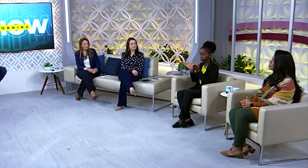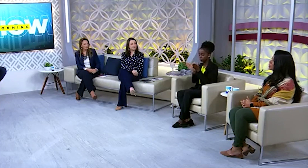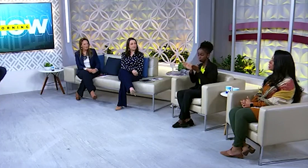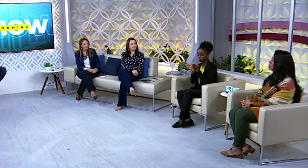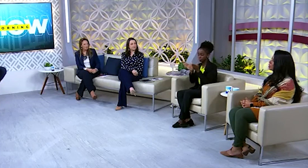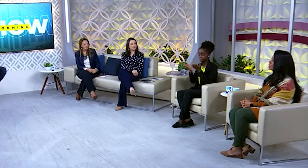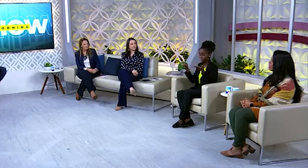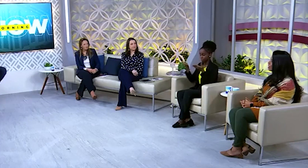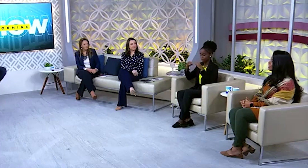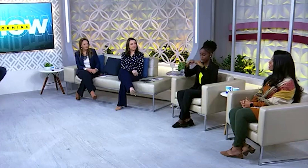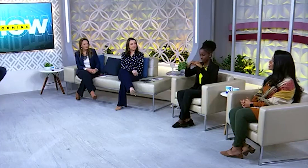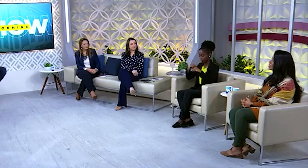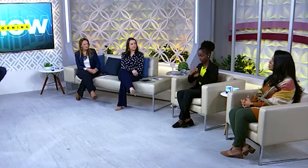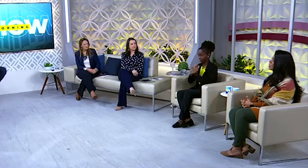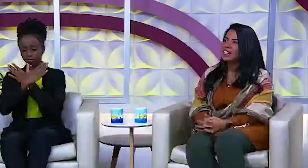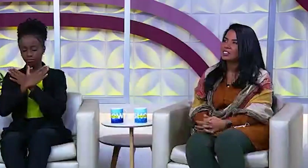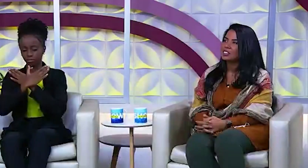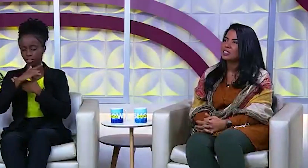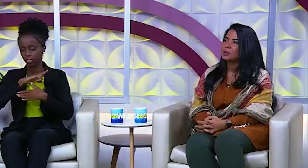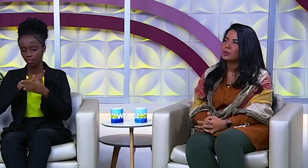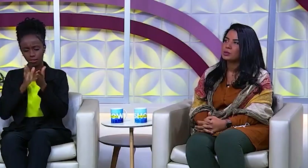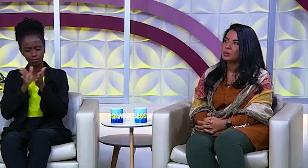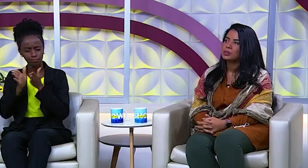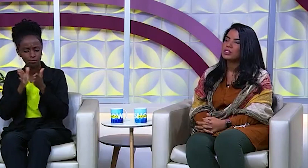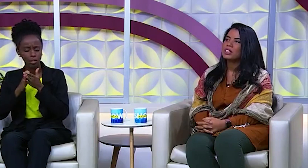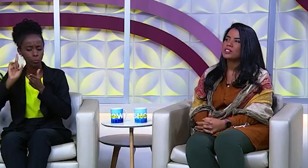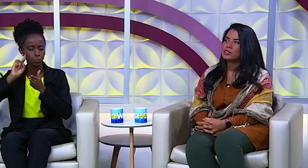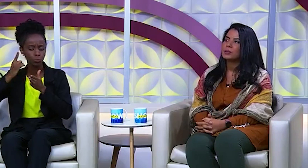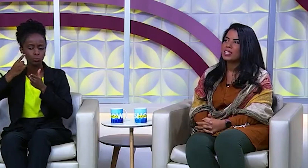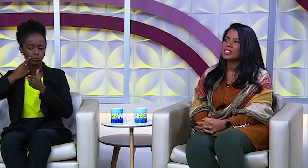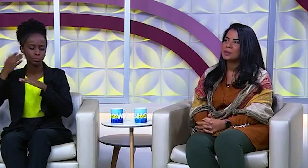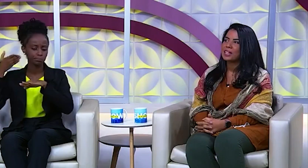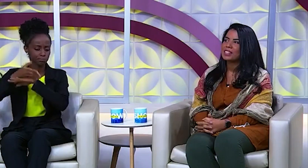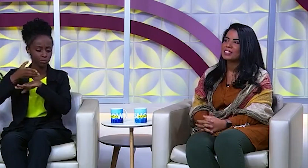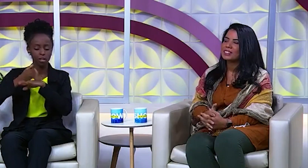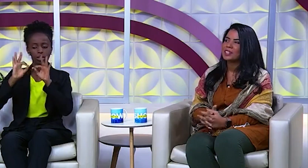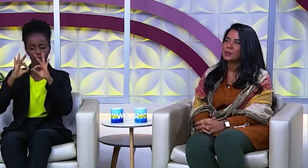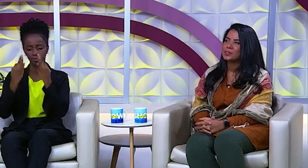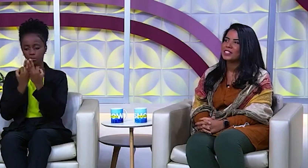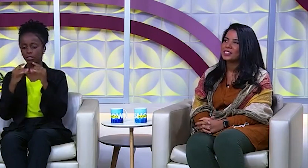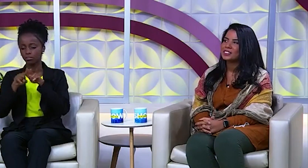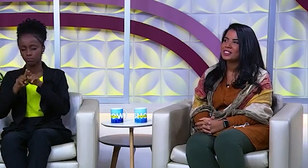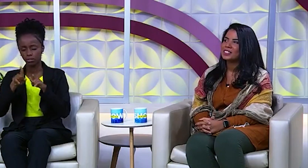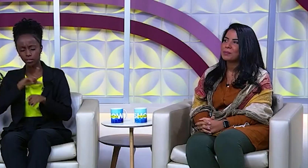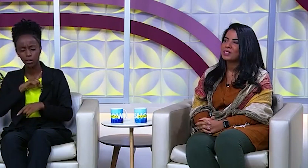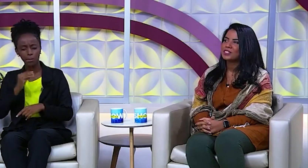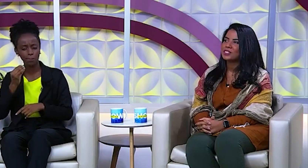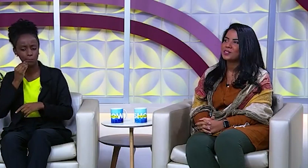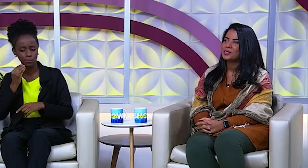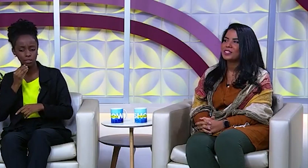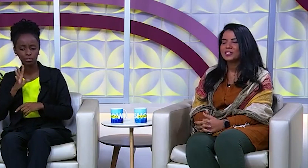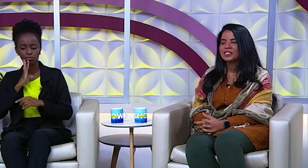agora a Universal está tendo, essa acessibilidade de receber os surdos. E seus familiares também, assim, terem a oportunidade da